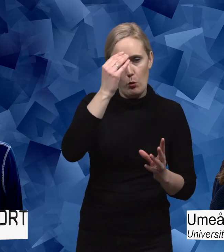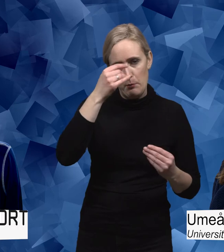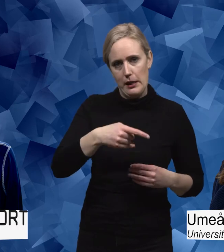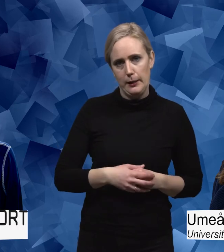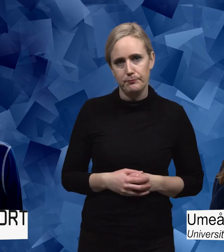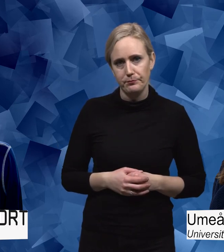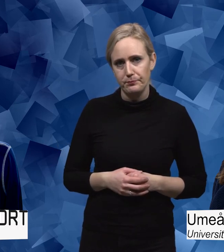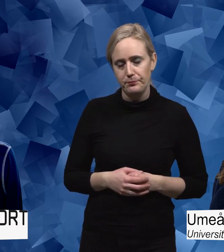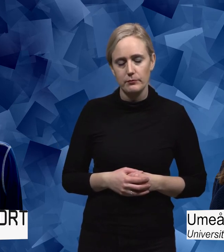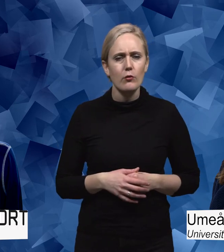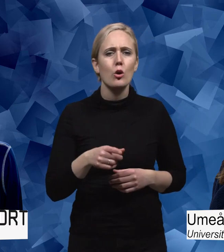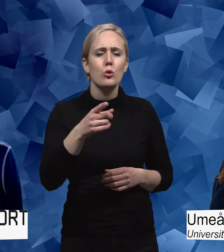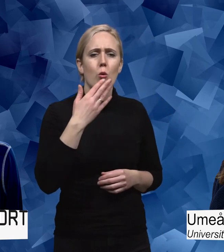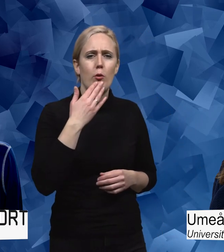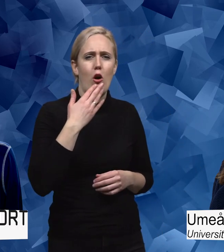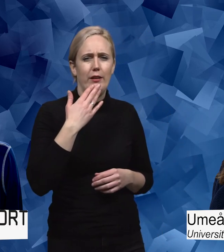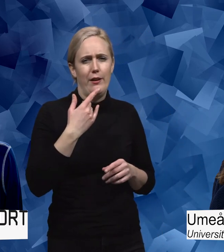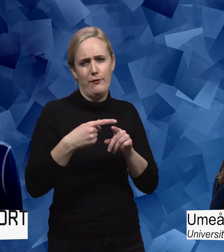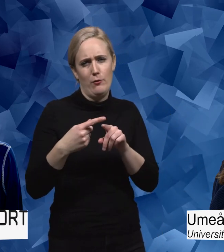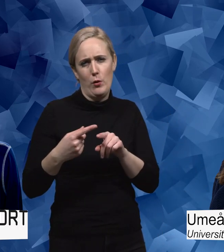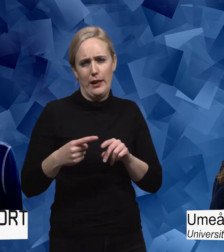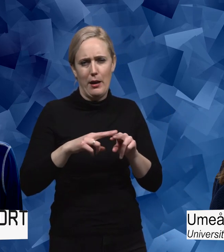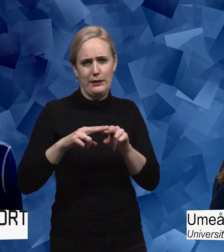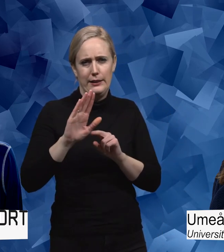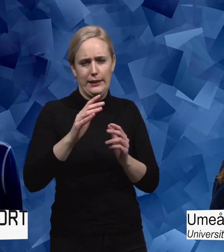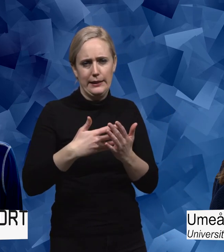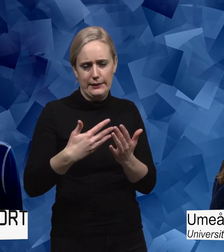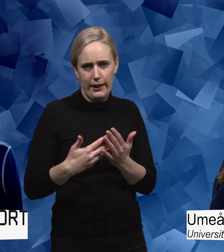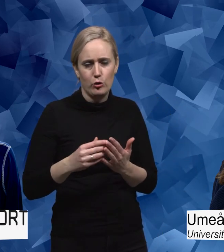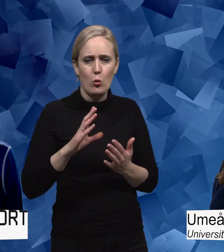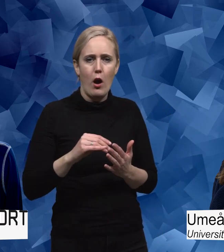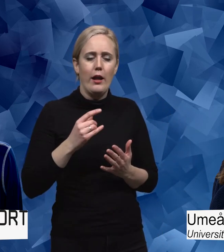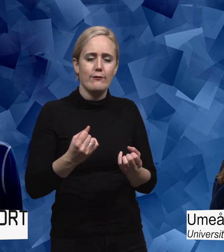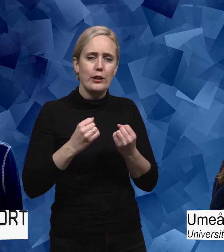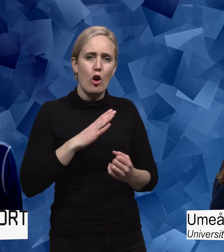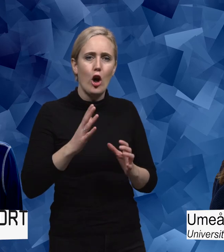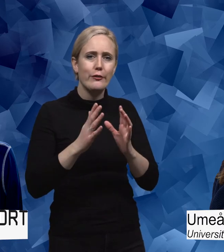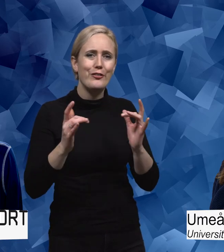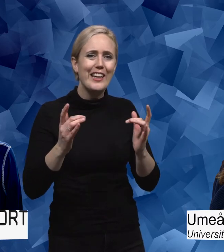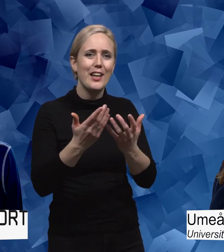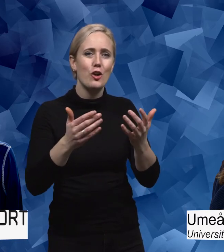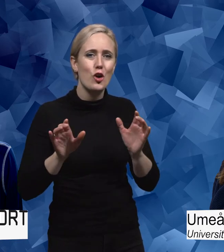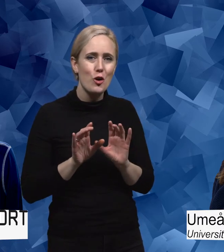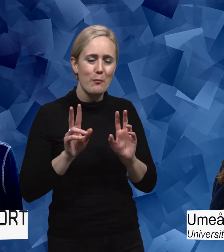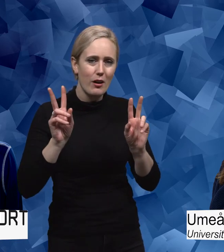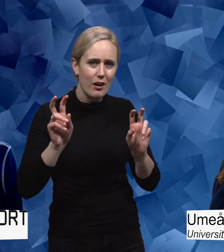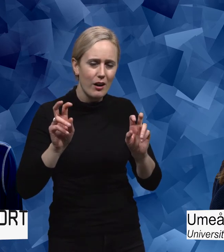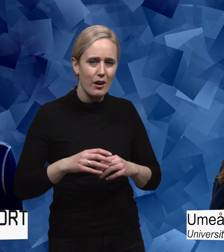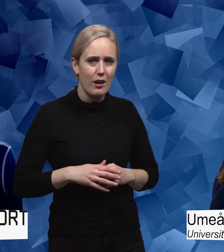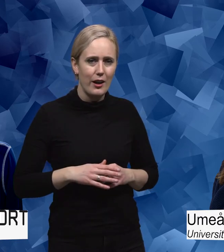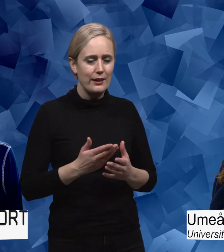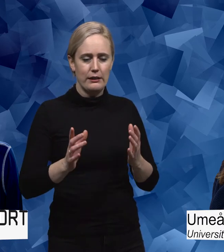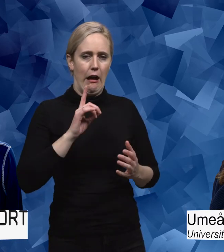och utbildningen. Du talar på flera ställen i dina texter om vikten av ett frirum. Om det här att inte